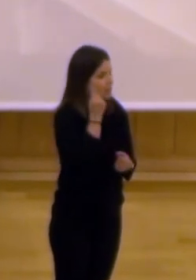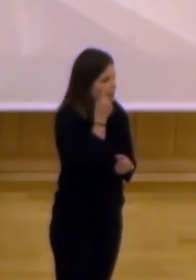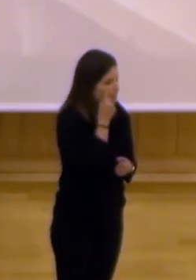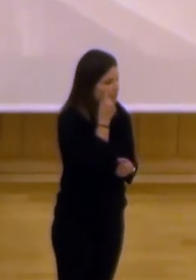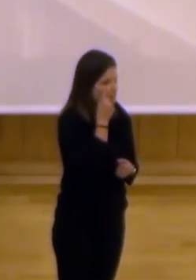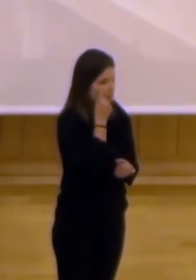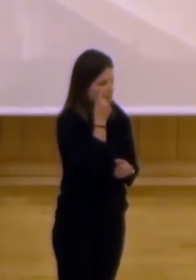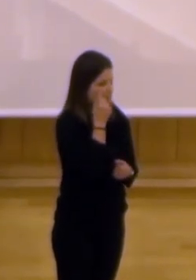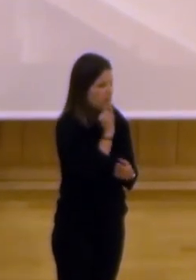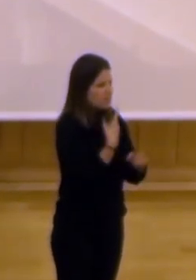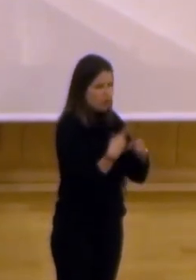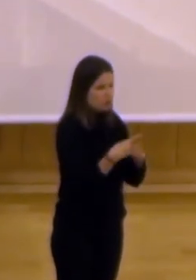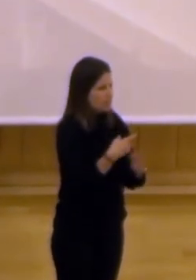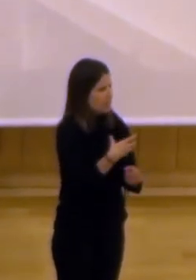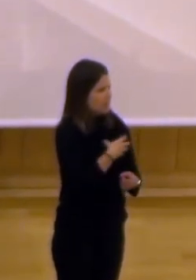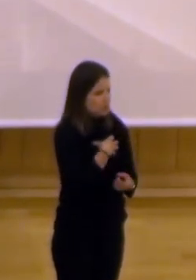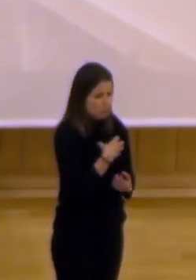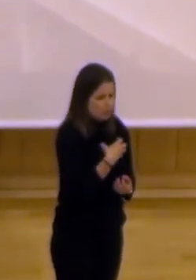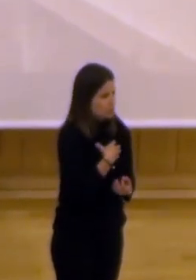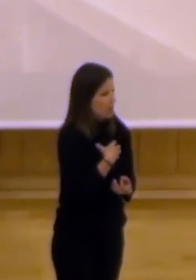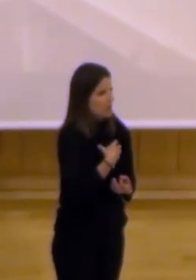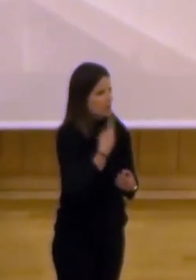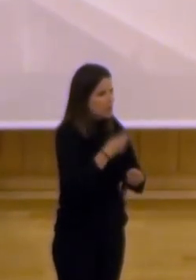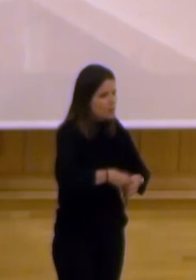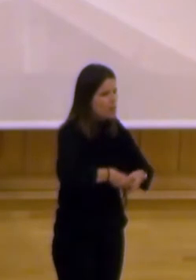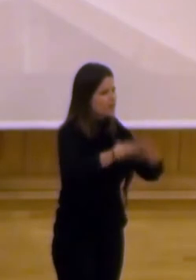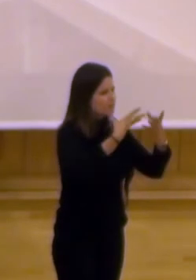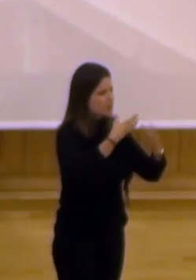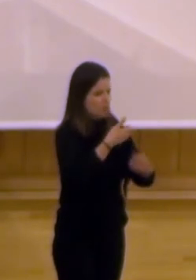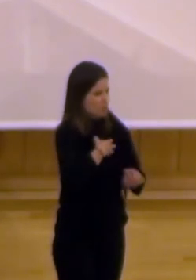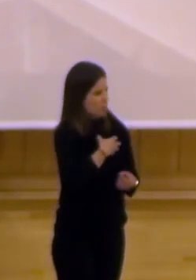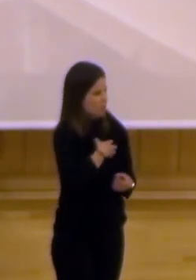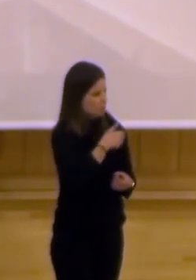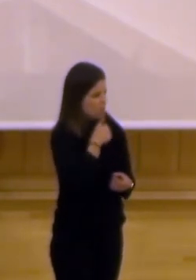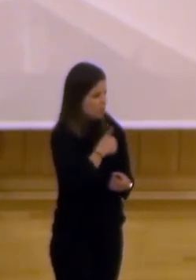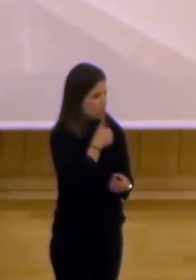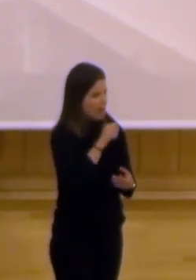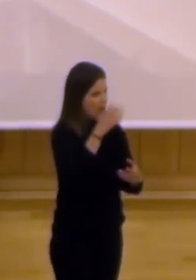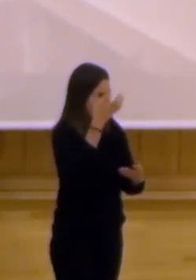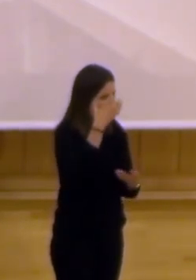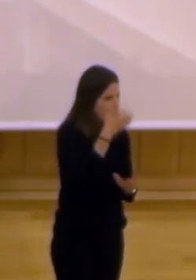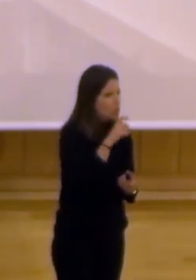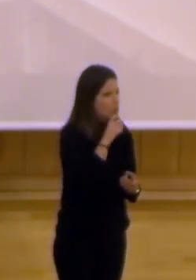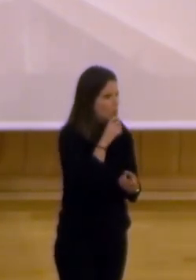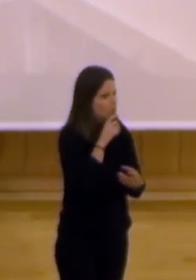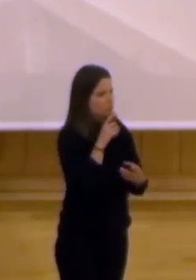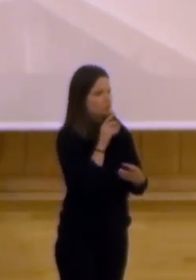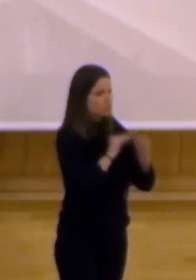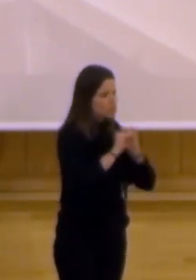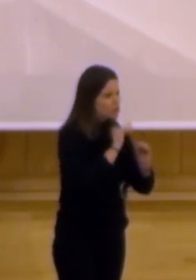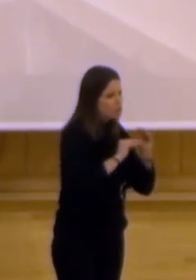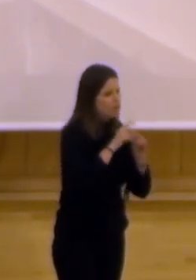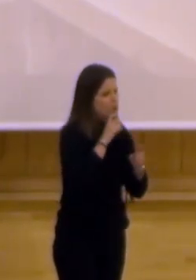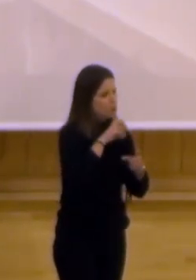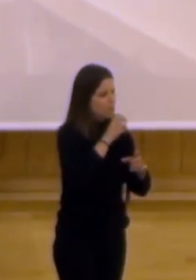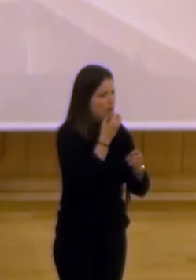cuenta que había azoteas que no soportaban, técnicamente los edificios no podían soportar eso, entonces la idea de ver cómo lo reconducimos y